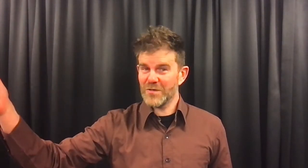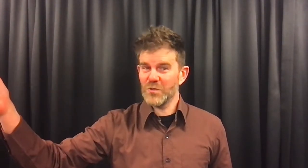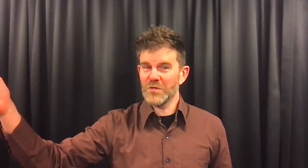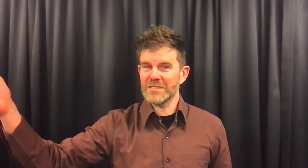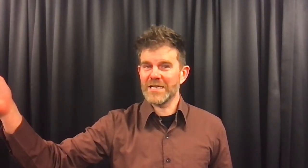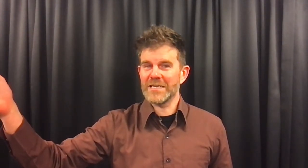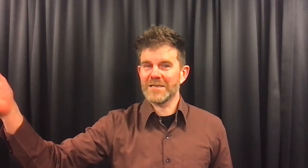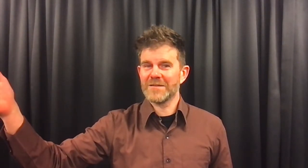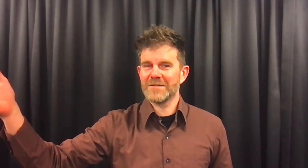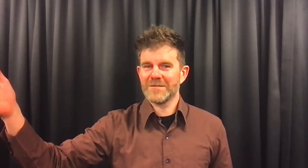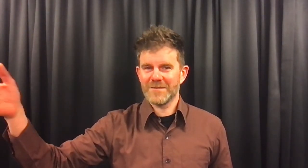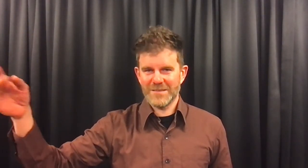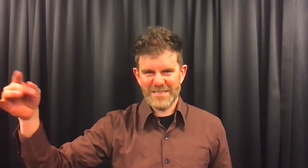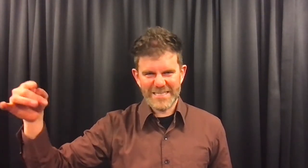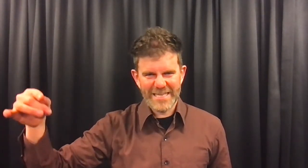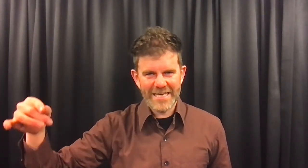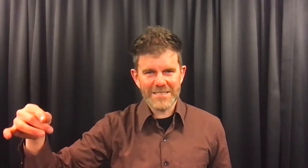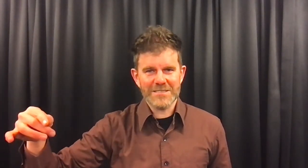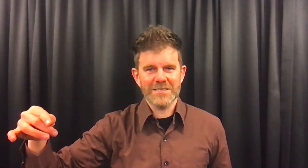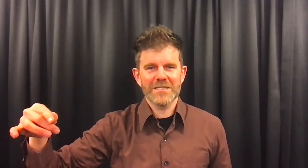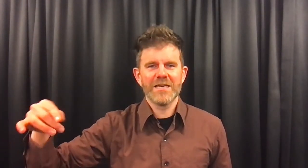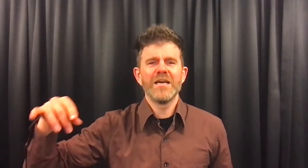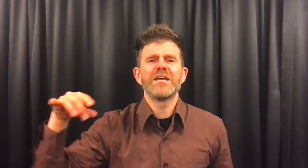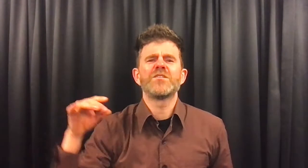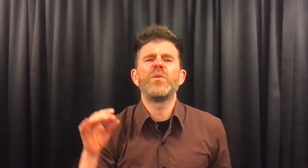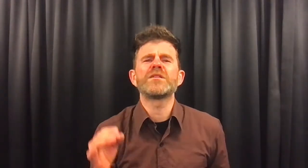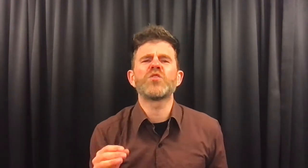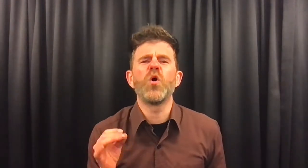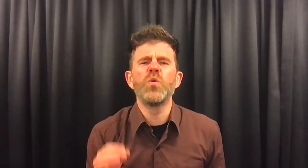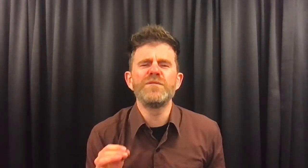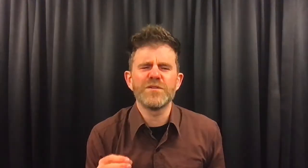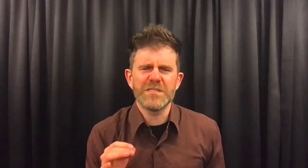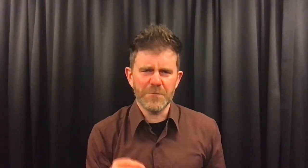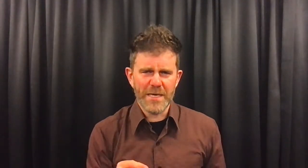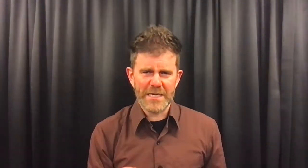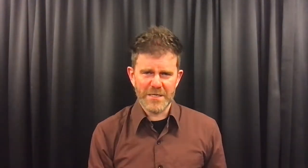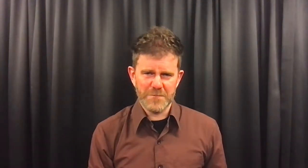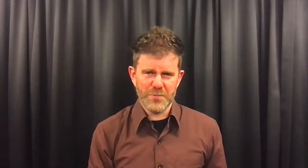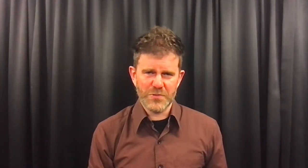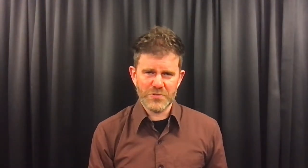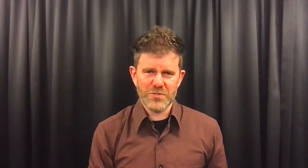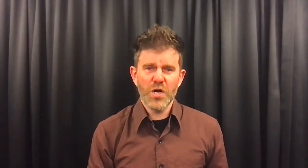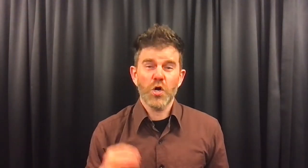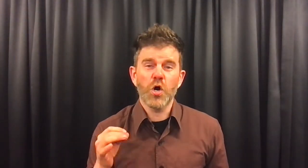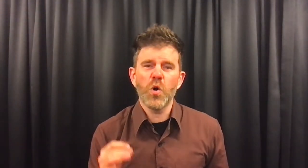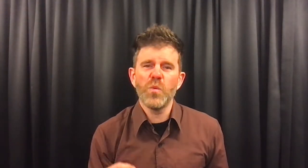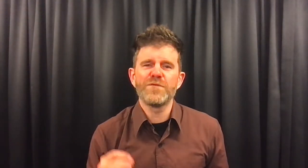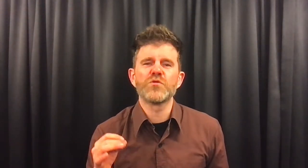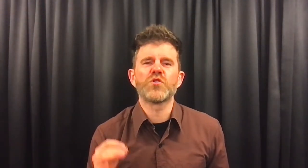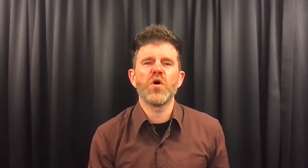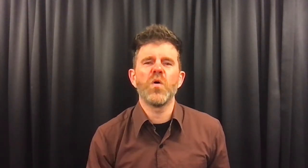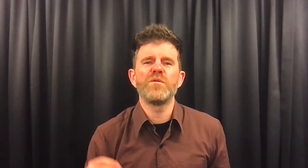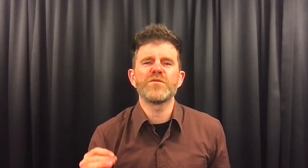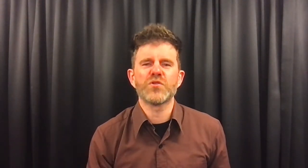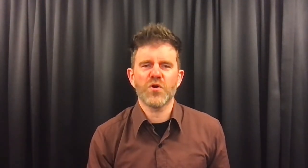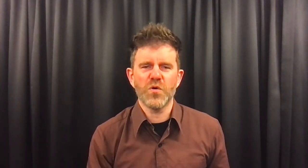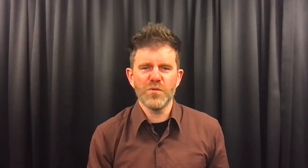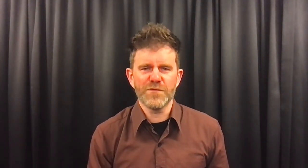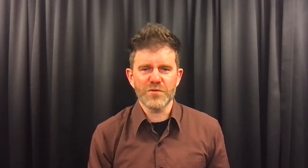koning zijn. Dat deden ze. Er werd geoefend die week in het bos. Geoefend, geoefend, geoefend.